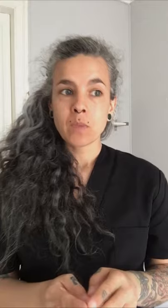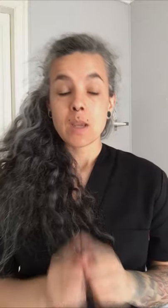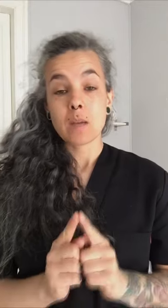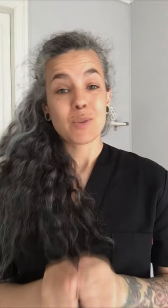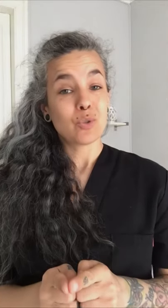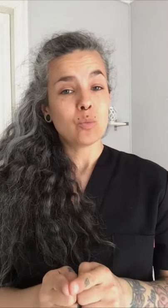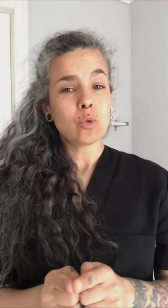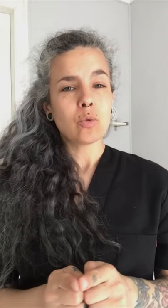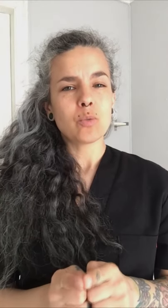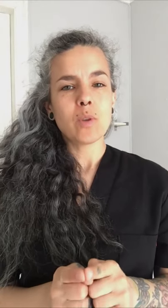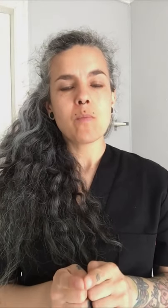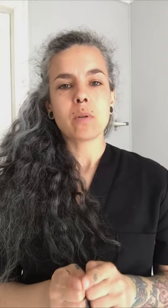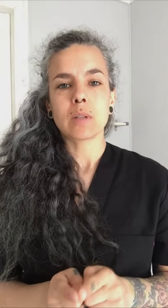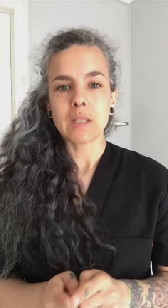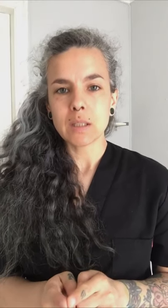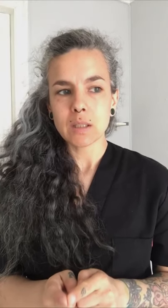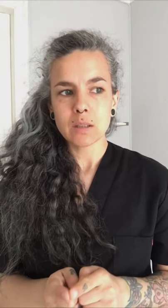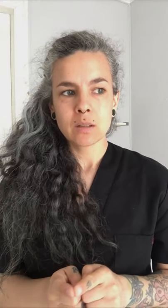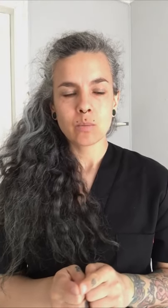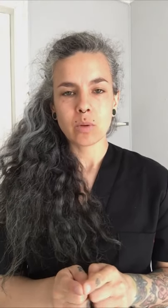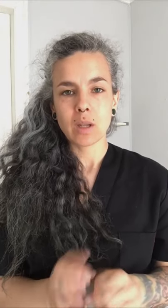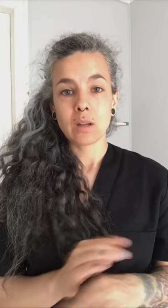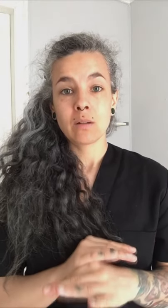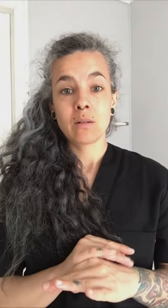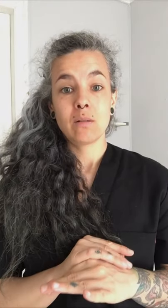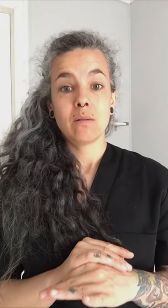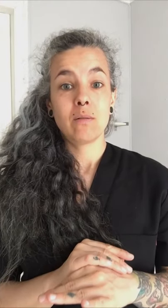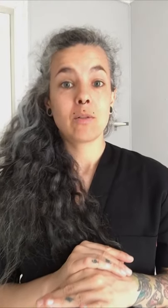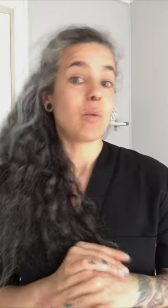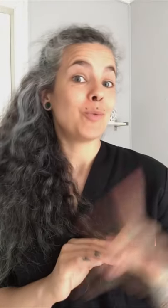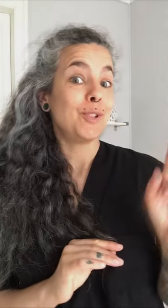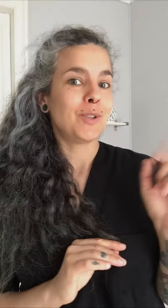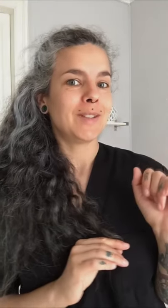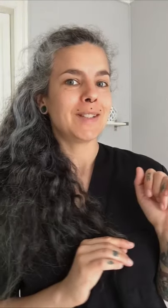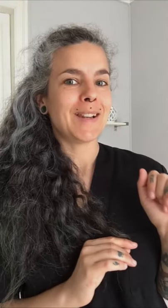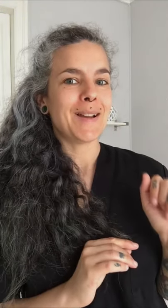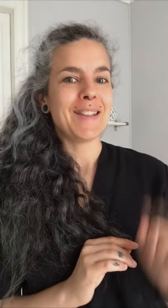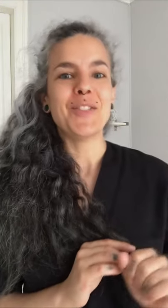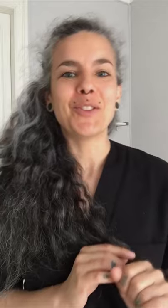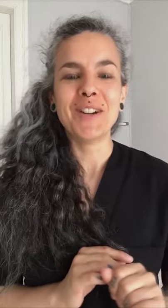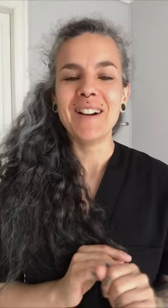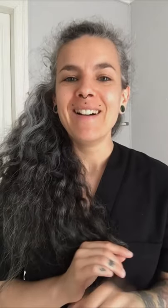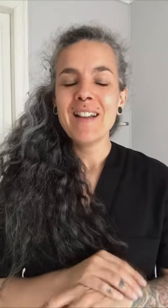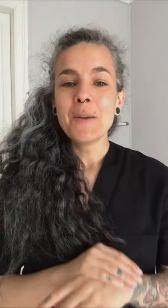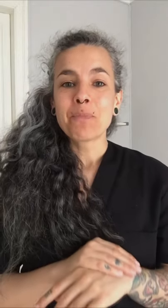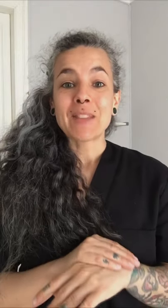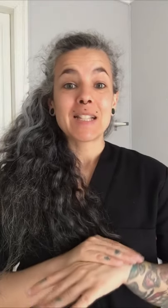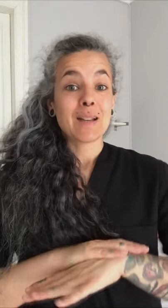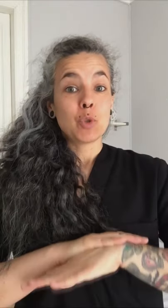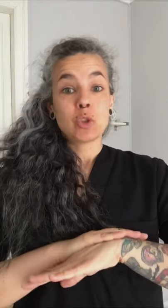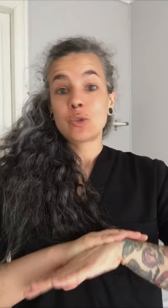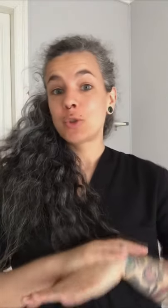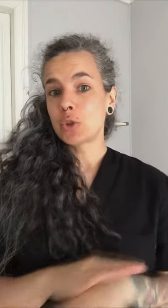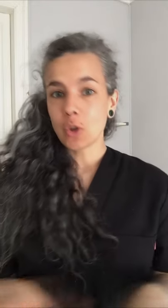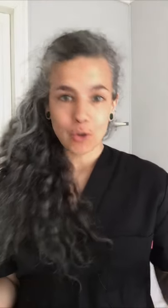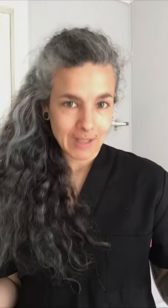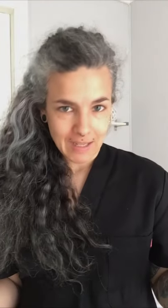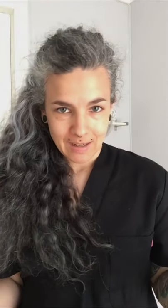y que además son músculos muy importantes, porque, como hemos dicho antes en la intro, estamos todo el día